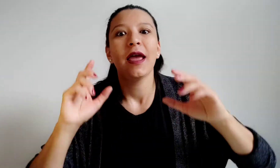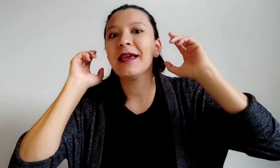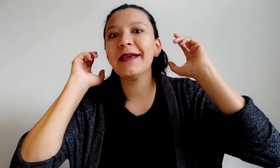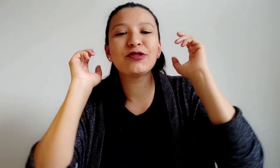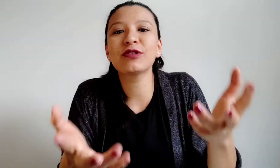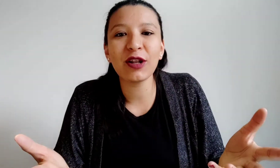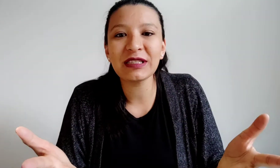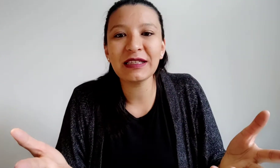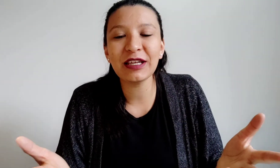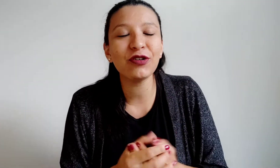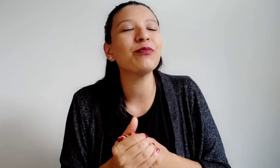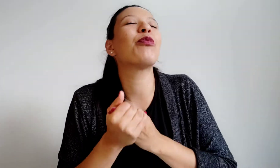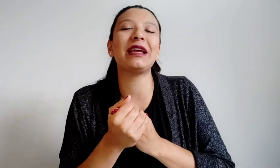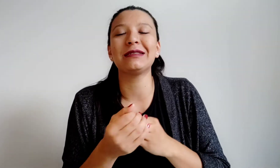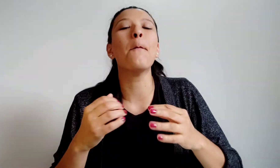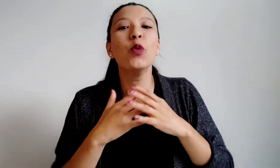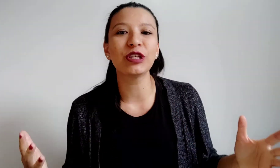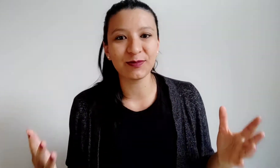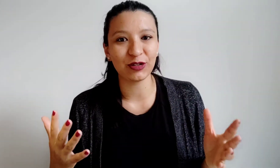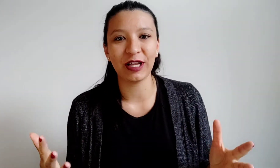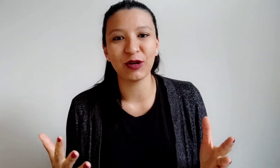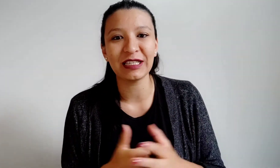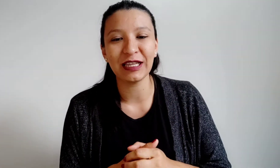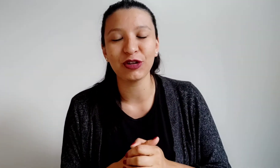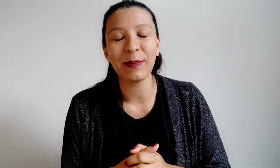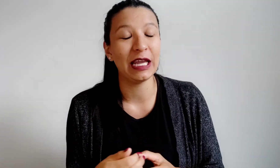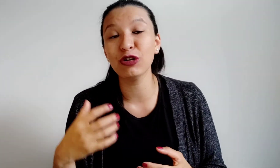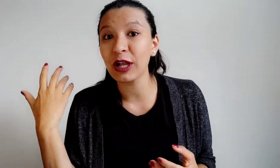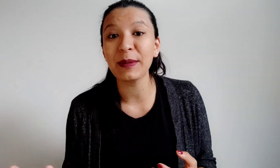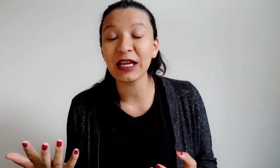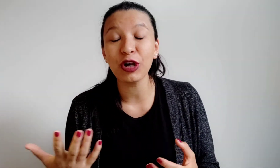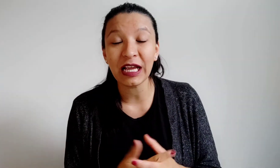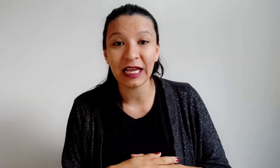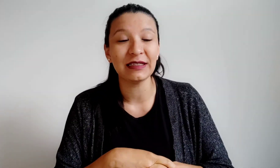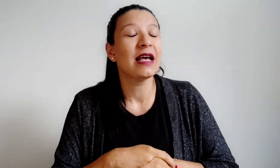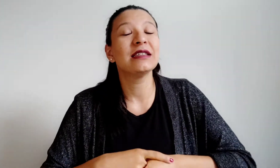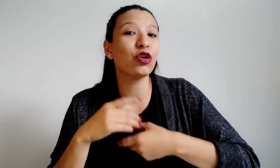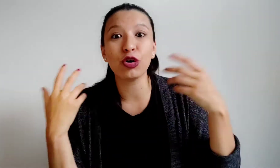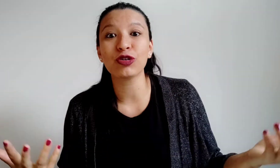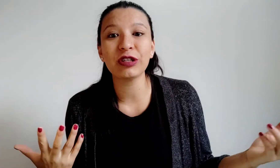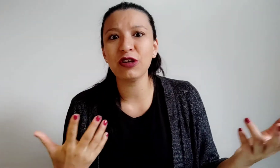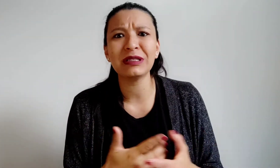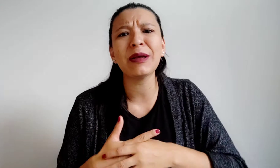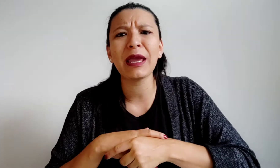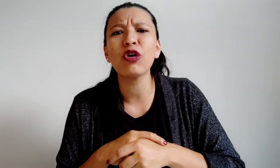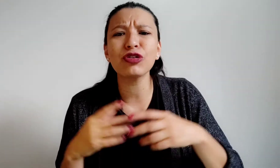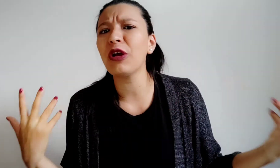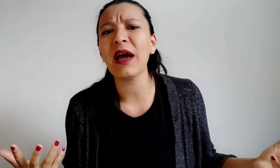Y si usted lo ha sentido, pues muchas personas lo han sentido también y no solamente con inglés sino con otros idiomas y también con todo en la